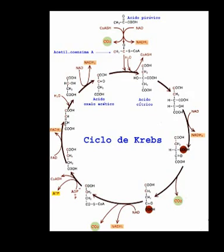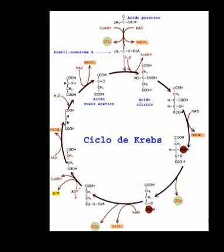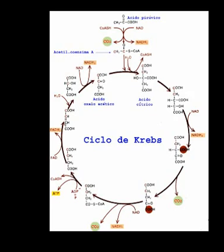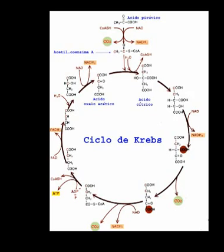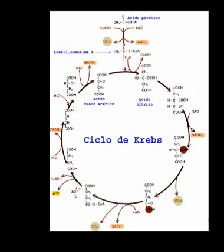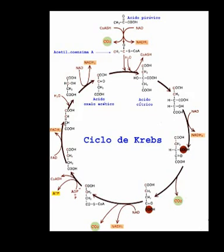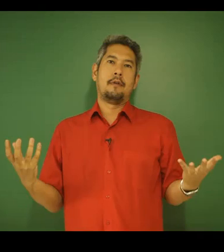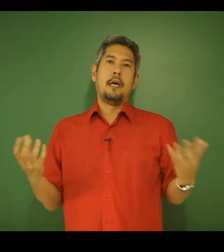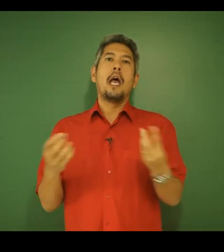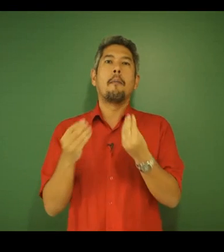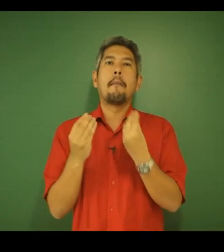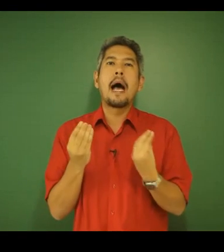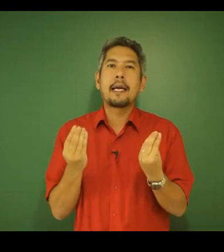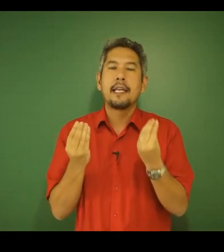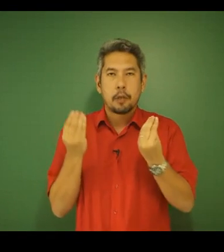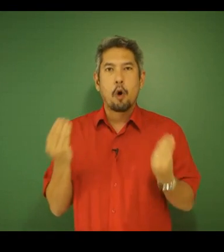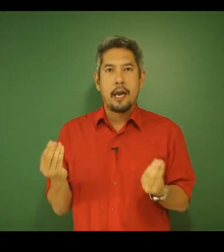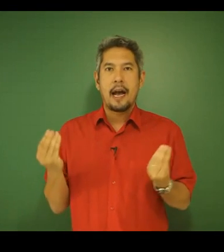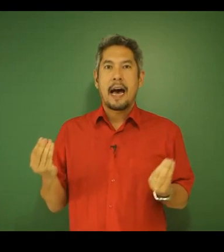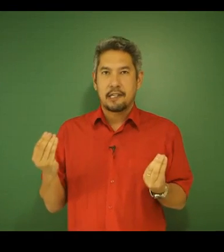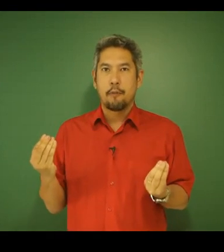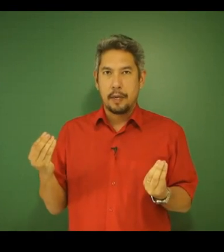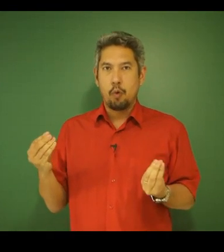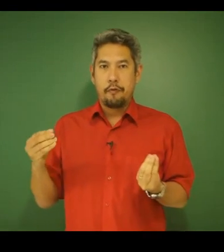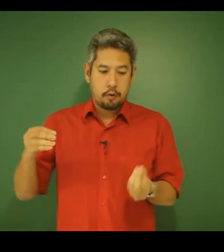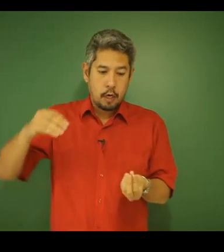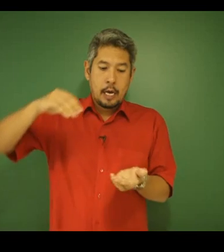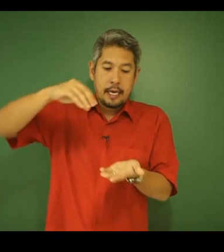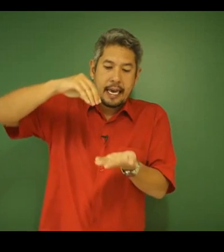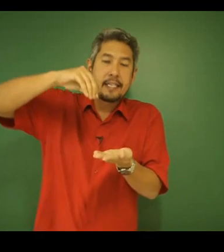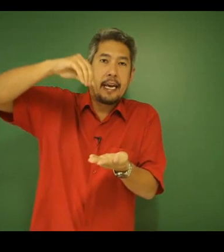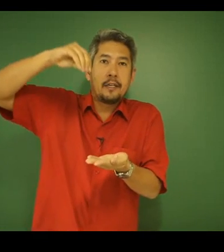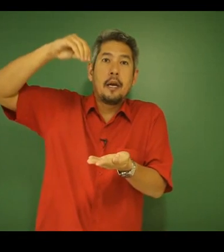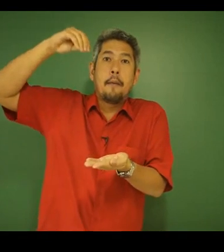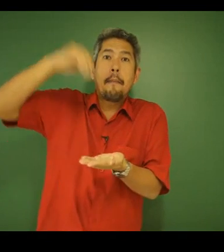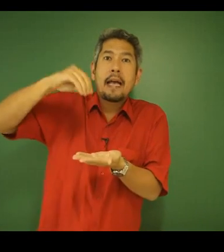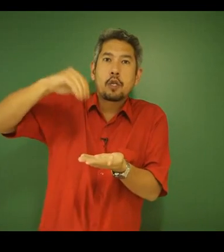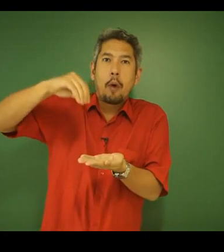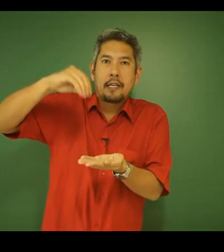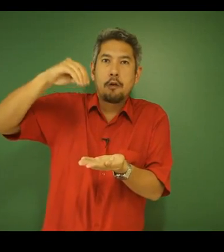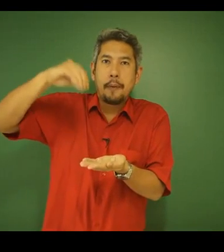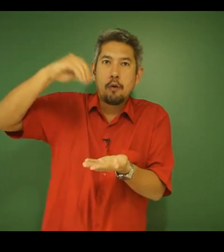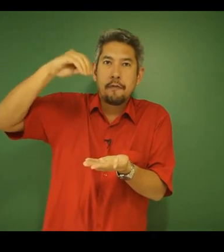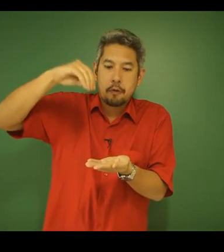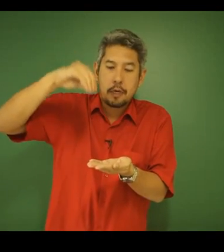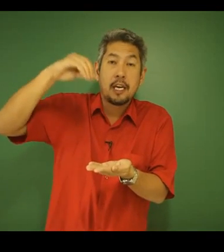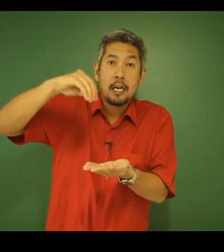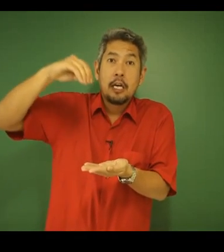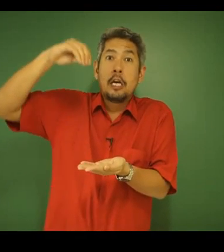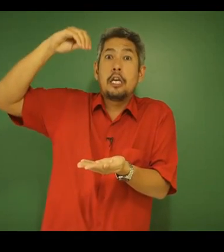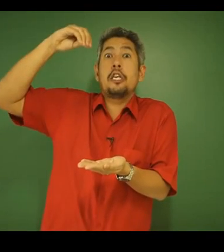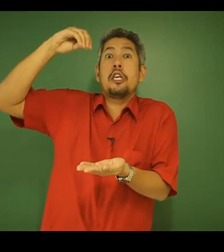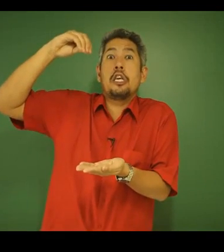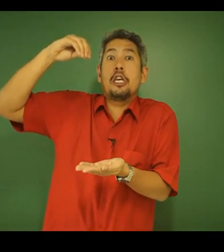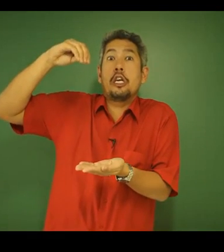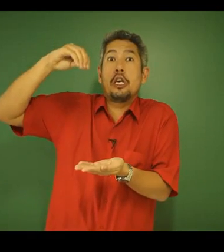piruvato. É uma máquina de moer ácido pirúvico, em que a gente mete o ácido pirúvico que... ...